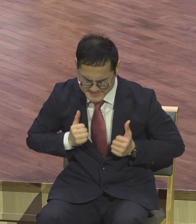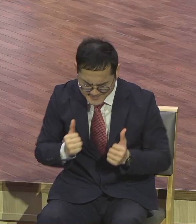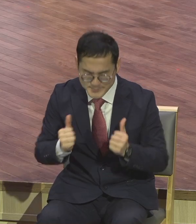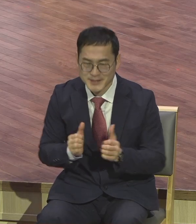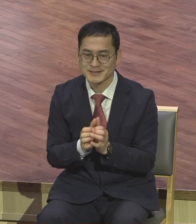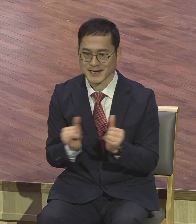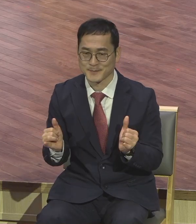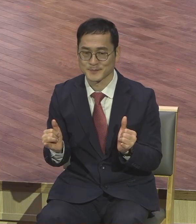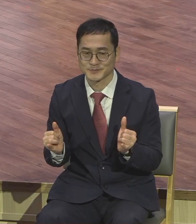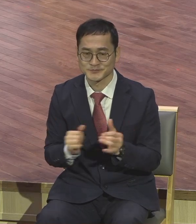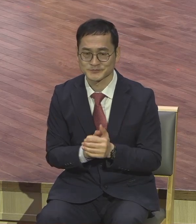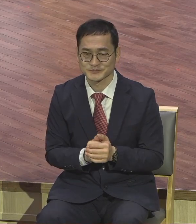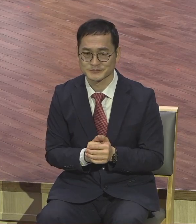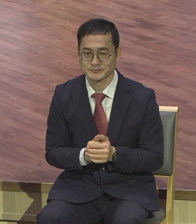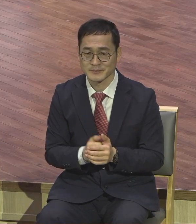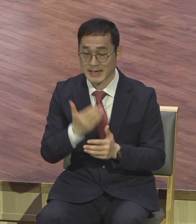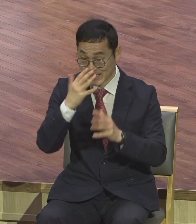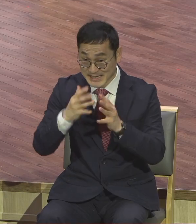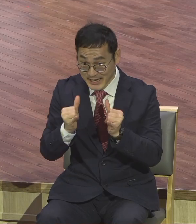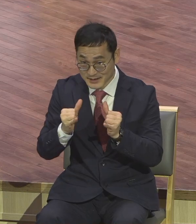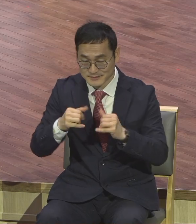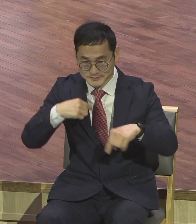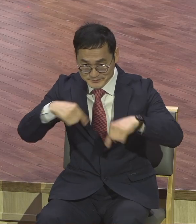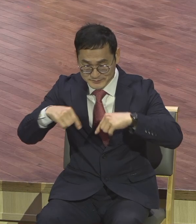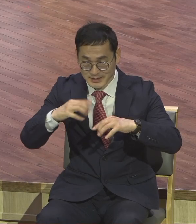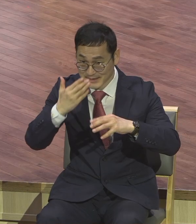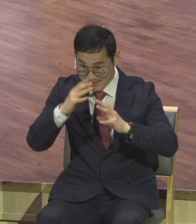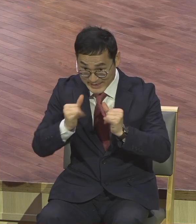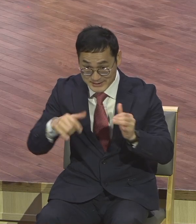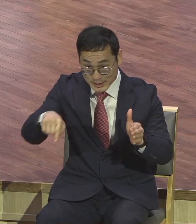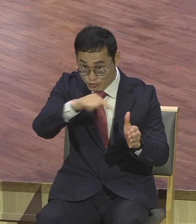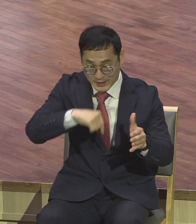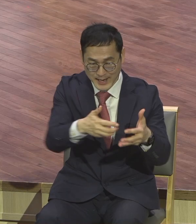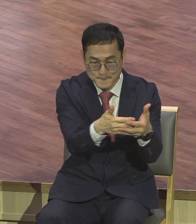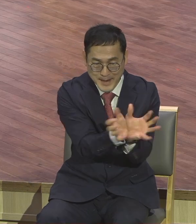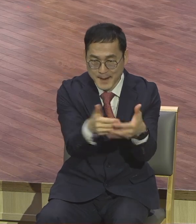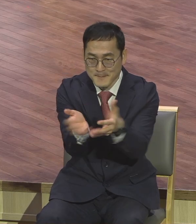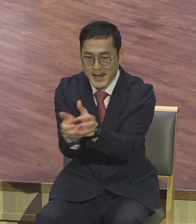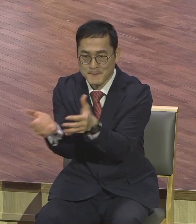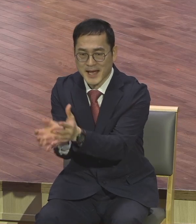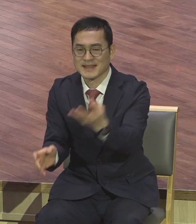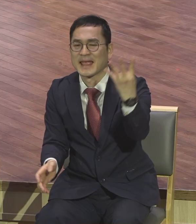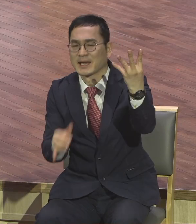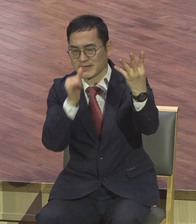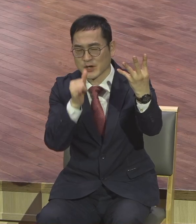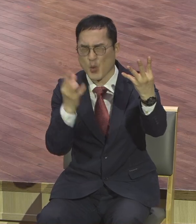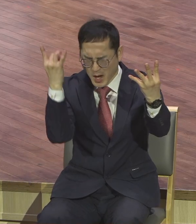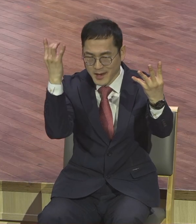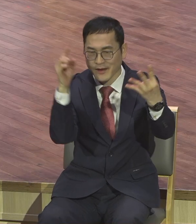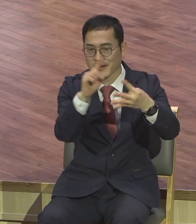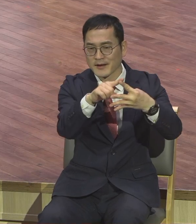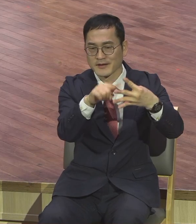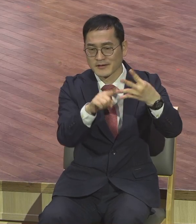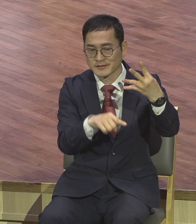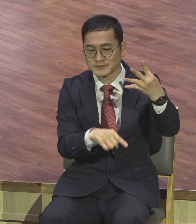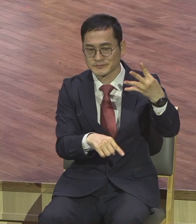네 개파 있었어요. 네 개의 파가 있습니다. 분파가 있었는데 바리세파